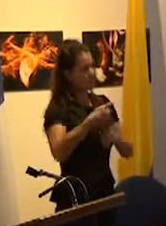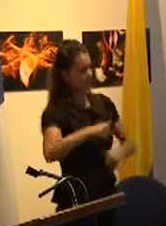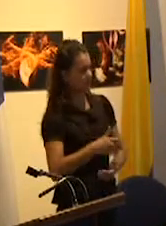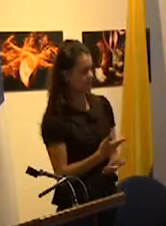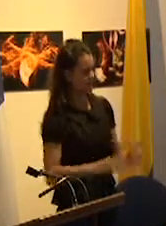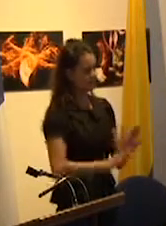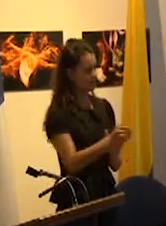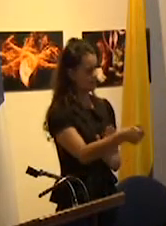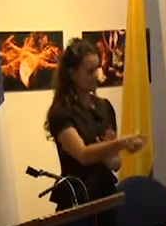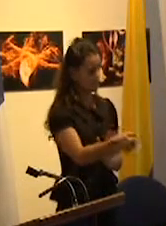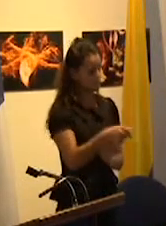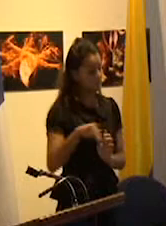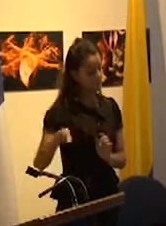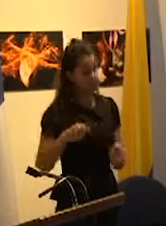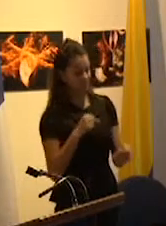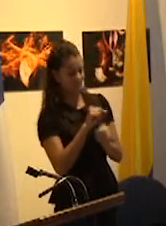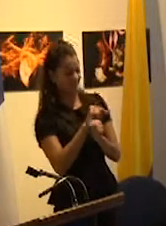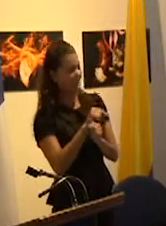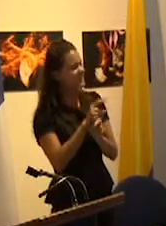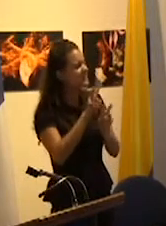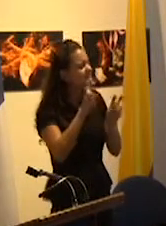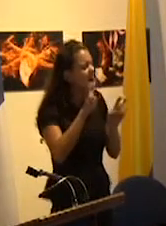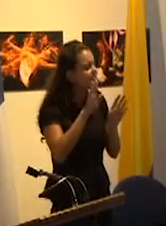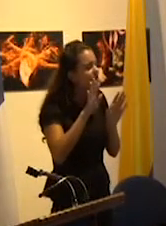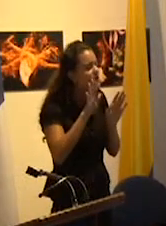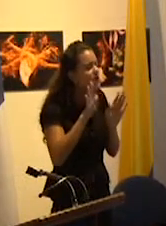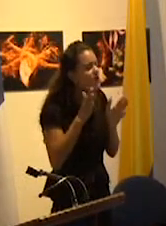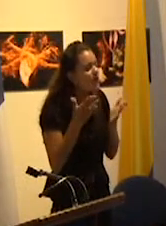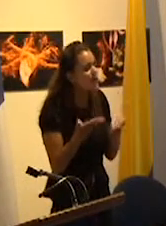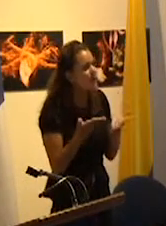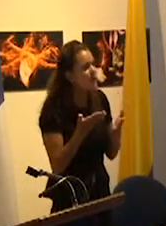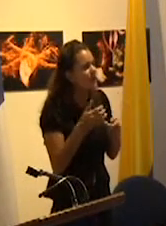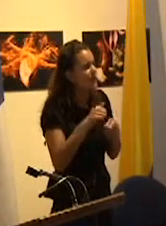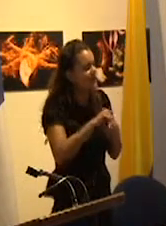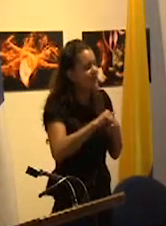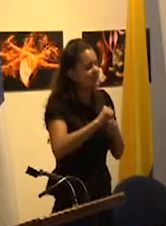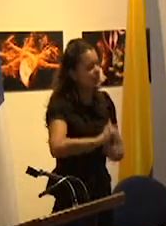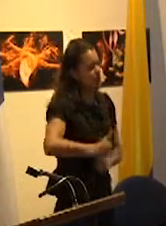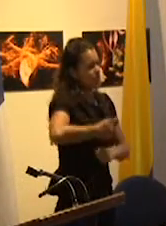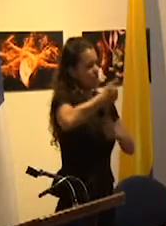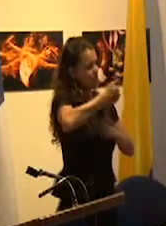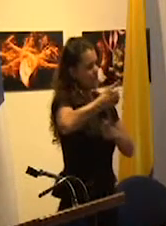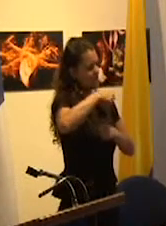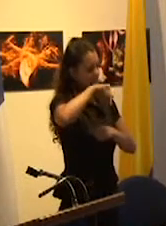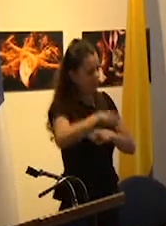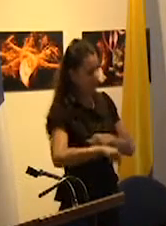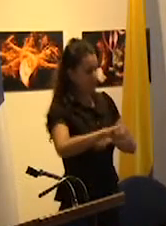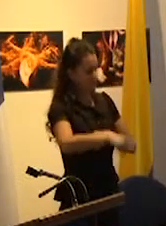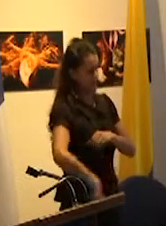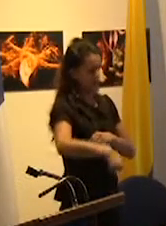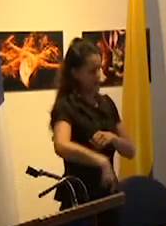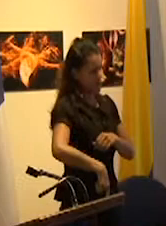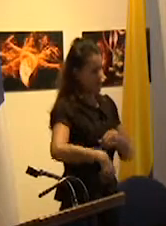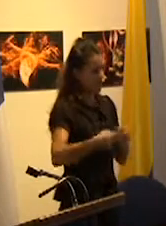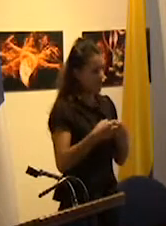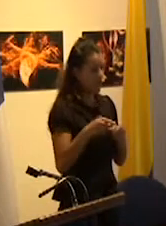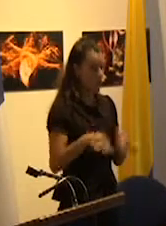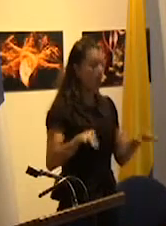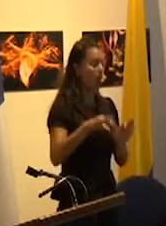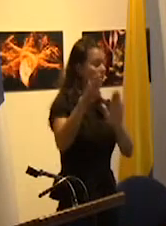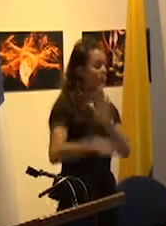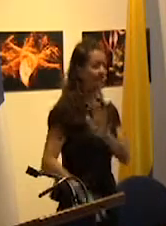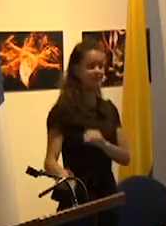concentra en el modo de ejercicio de la autoridad en la escuela republicana no es de orden menor ya que